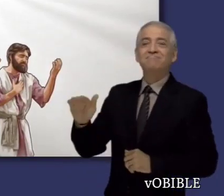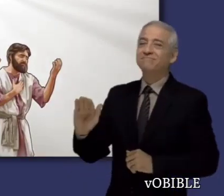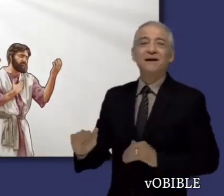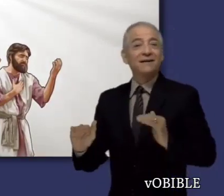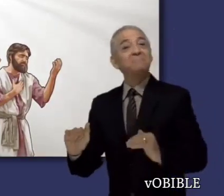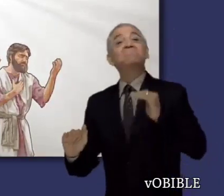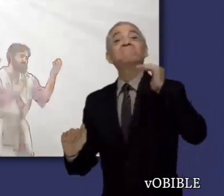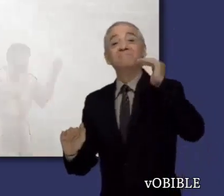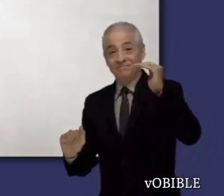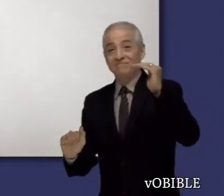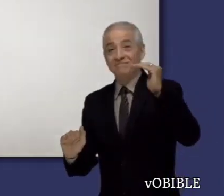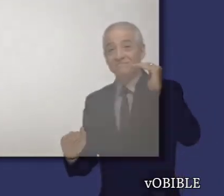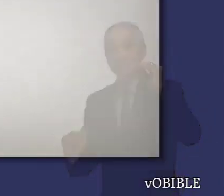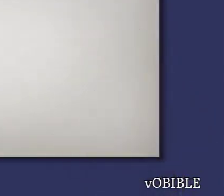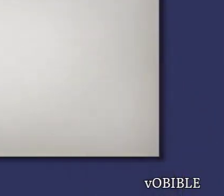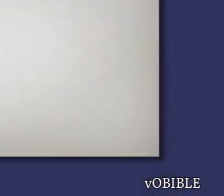y eterna con Dios.